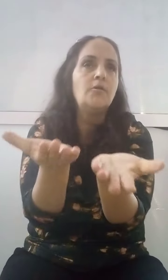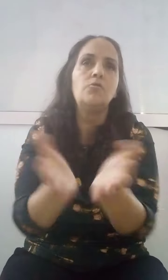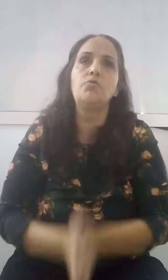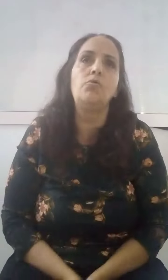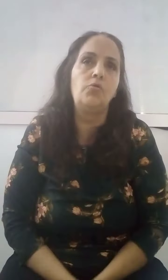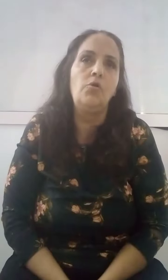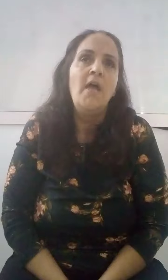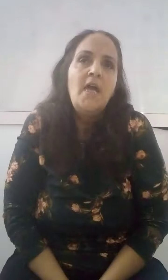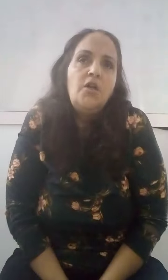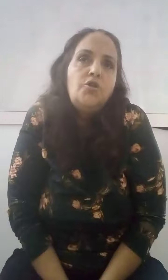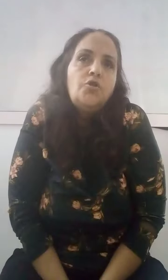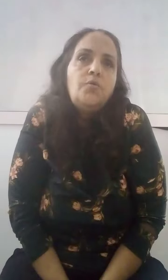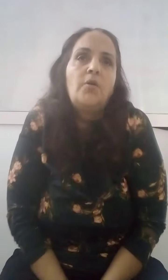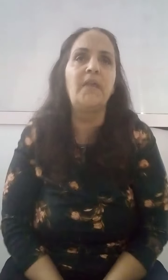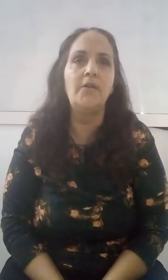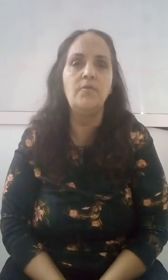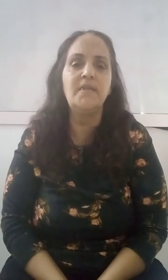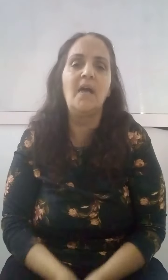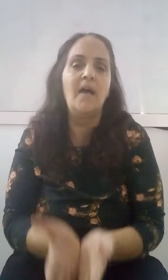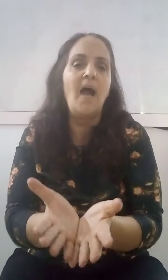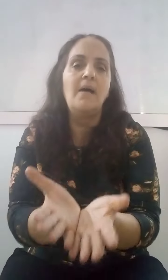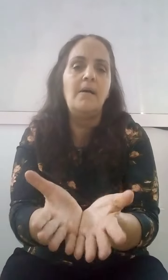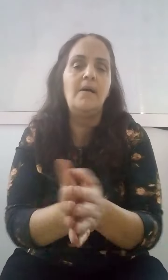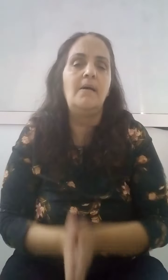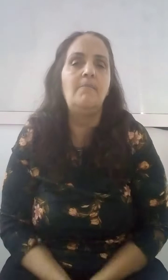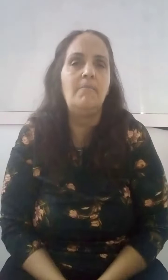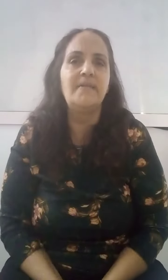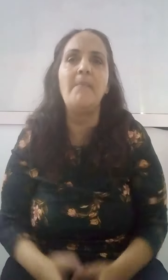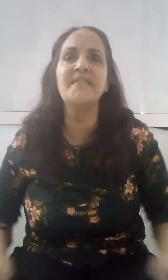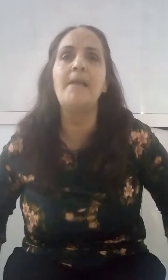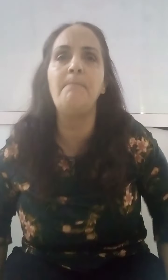كما أقول ، سوف يجب